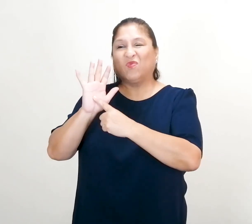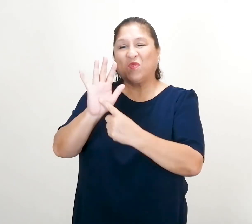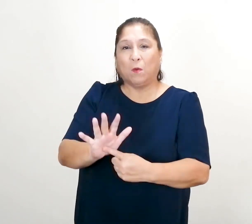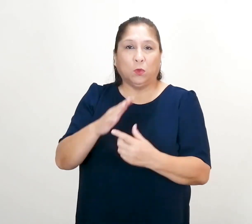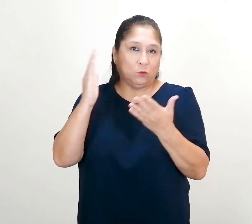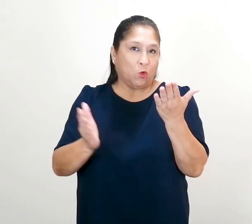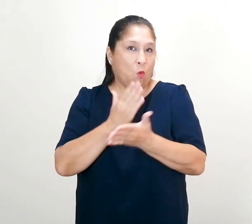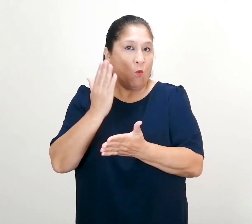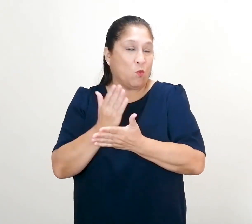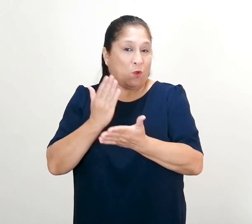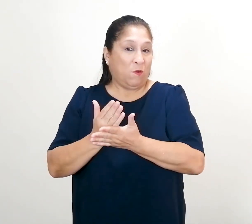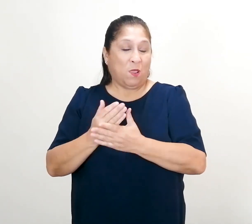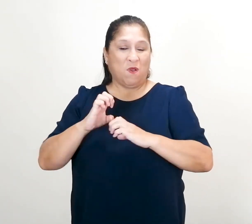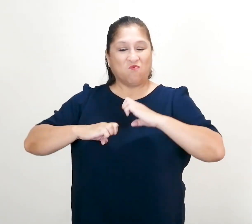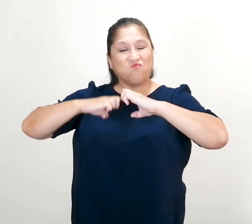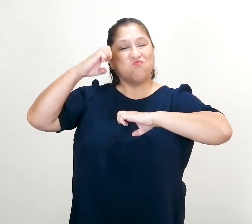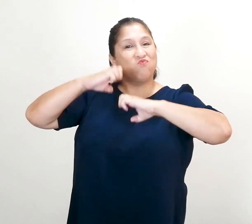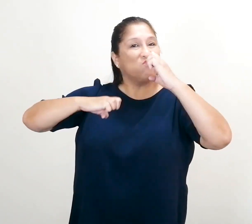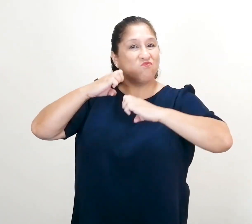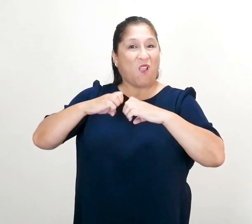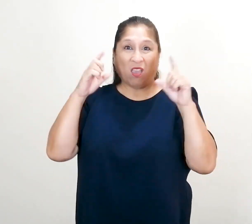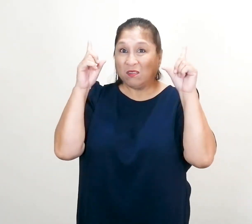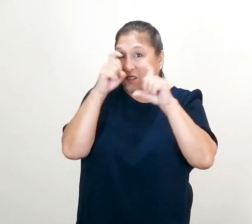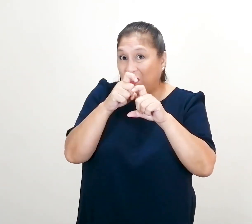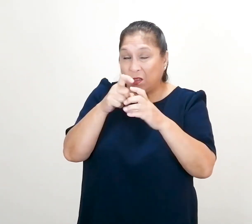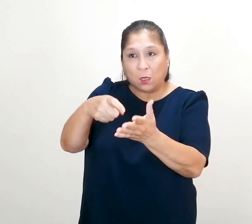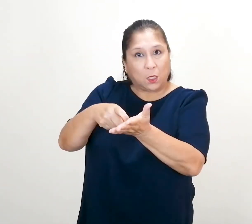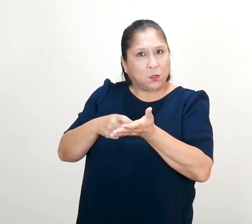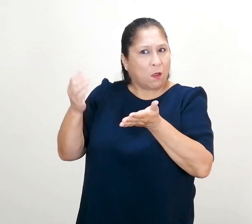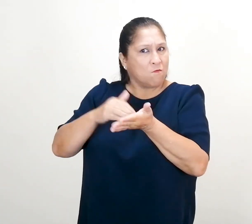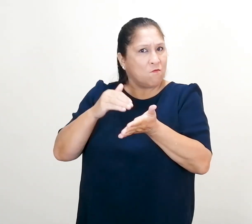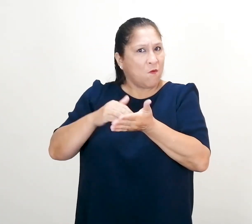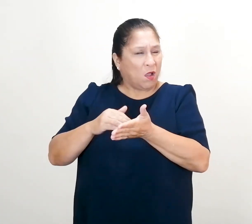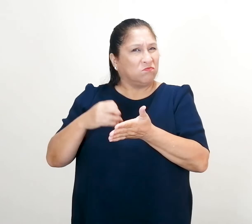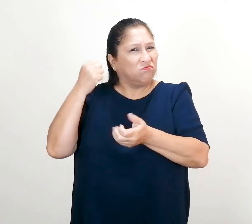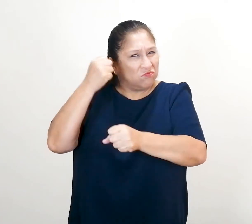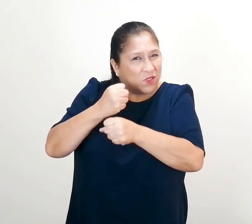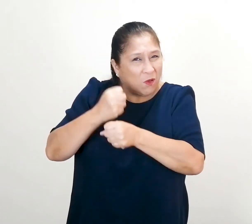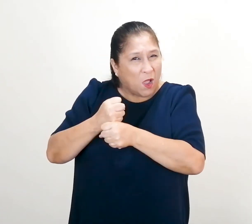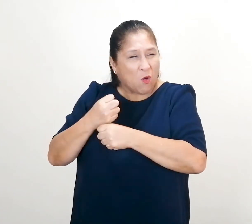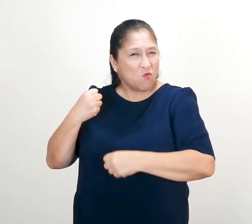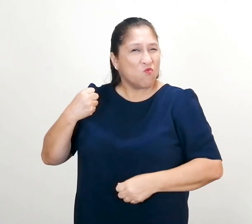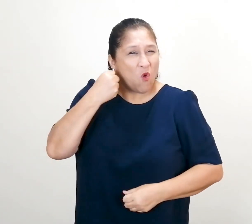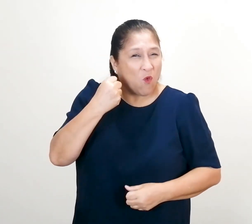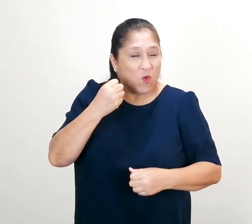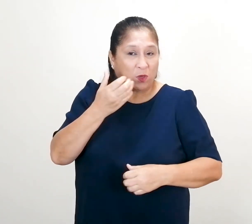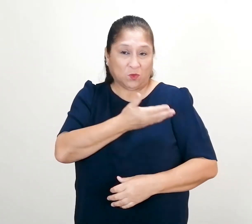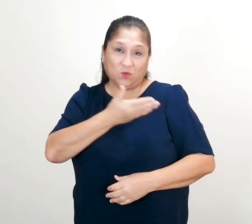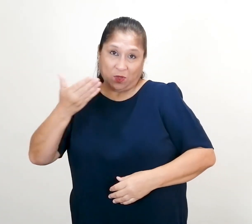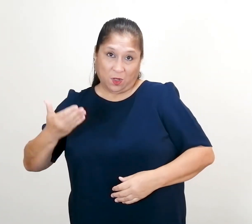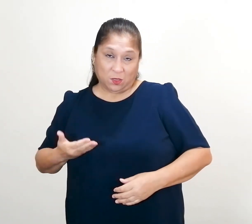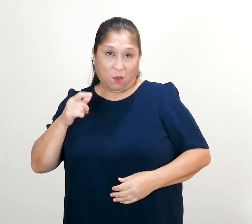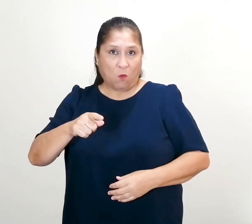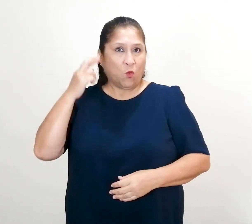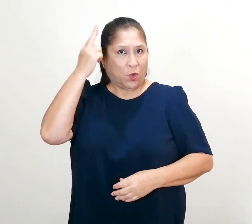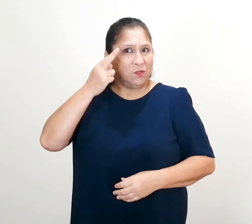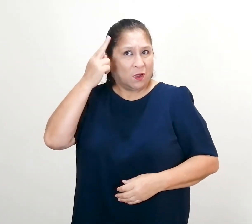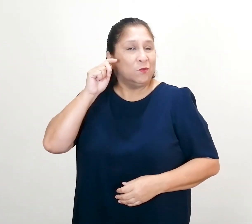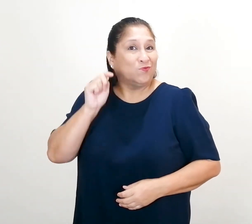estructuralmente complejo que exige un mayor esfuerzo de las autoridades del Estado. Por este motivo, la Defensoría del Pueblo